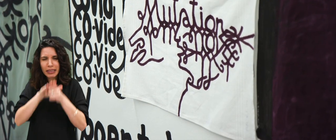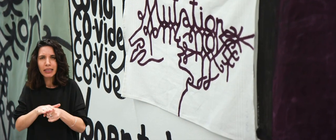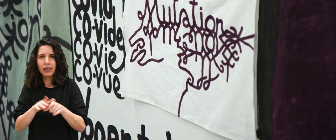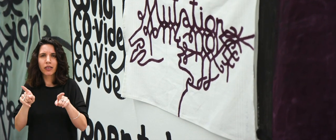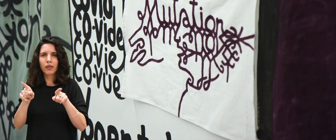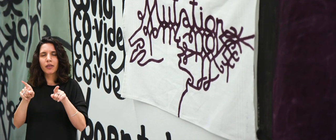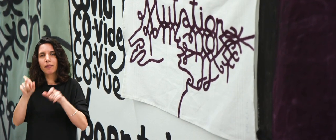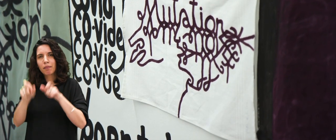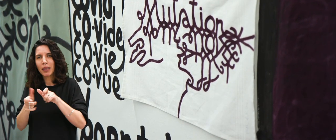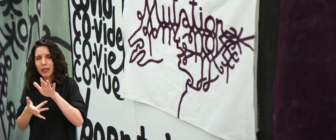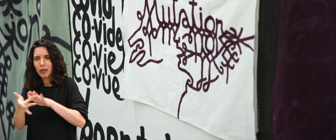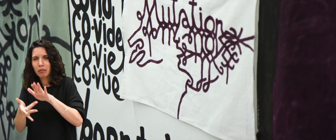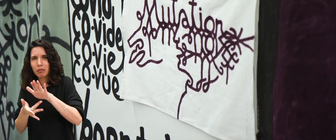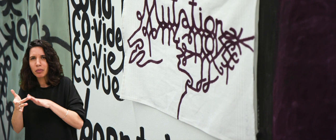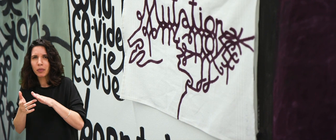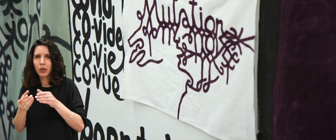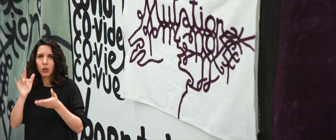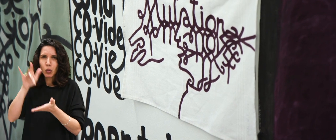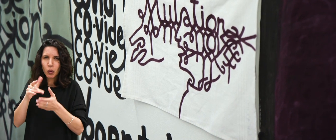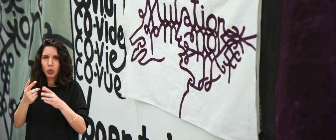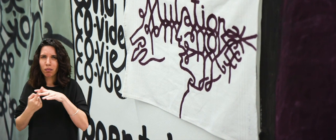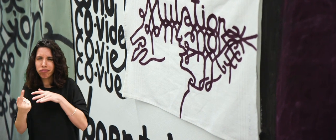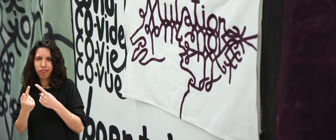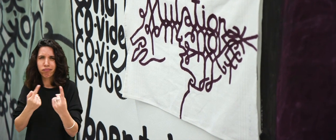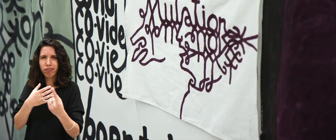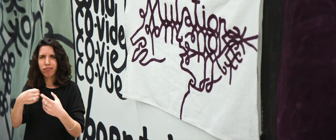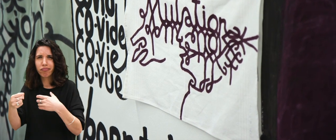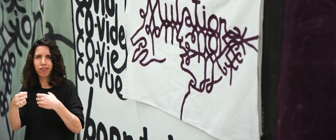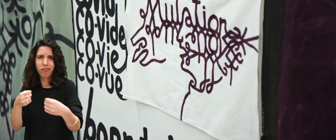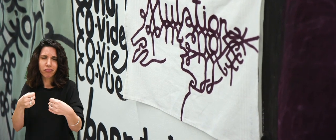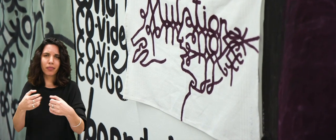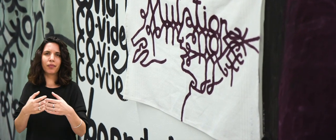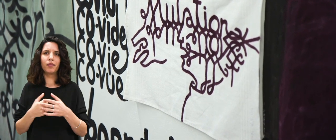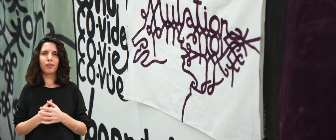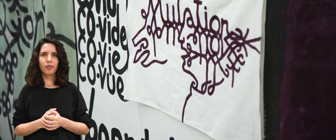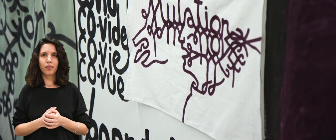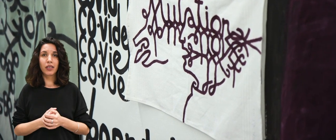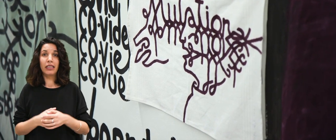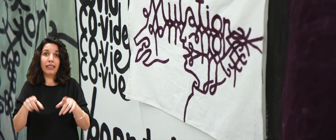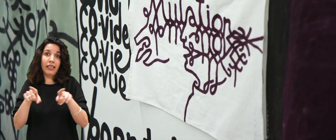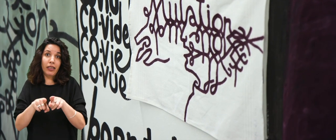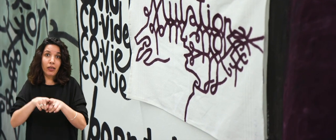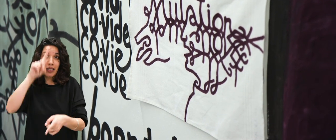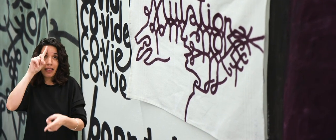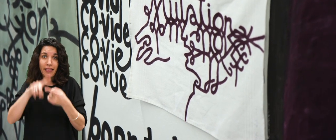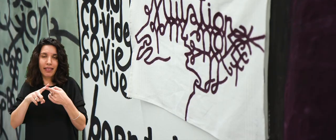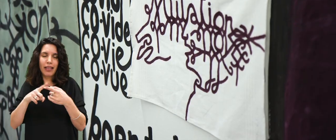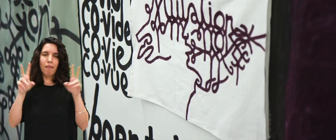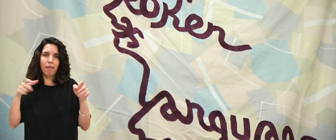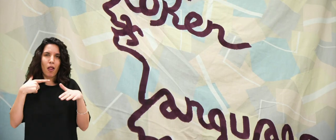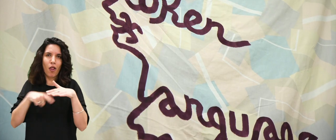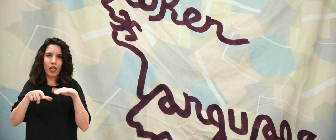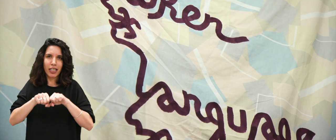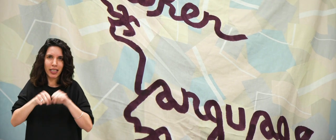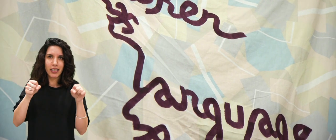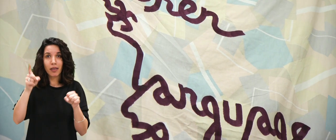tous les phénomènes d'ostracisation que peuvent vivre des personnes migrantes, des personnes en exil, et aussi le thème du langage cassé,